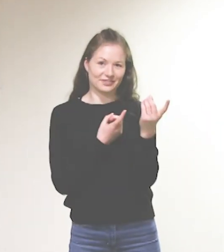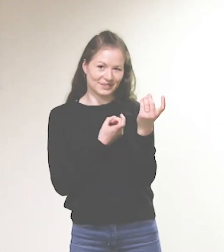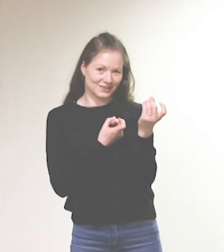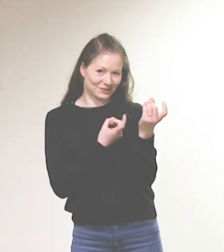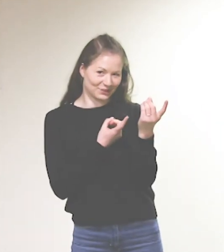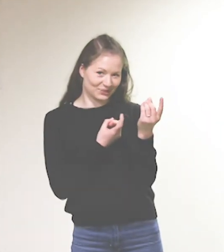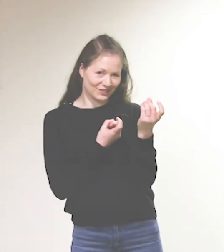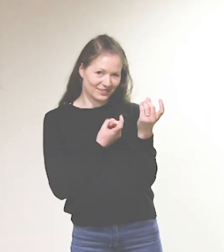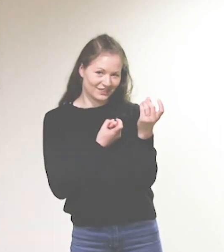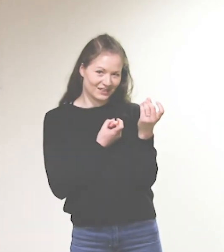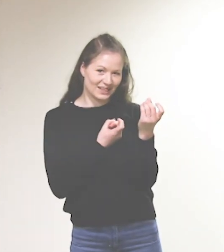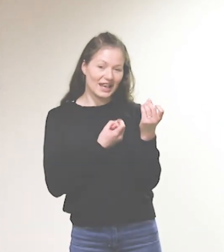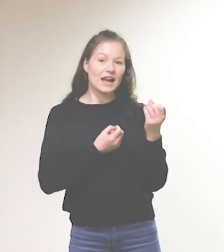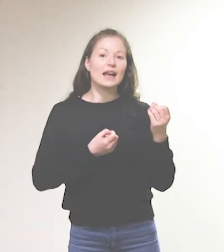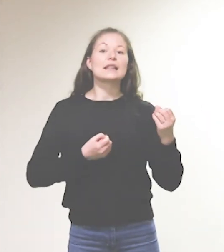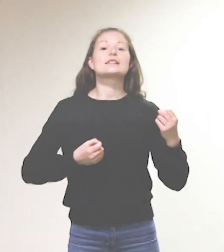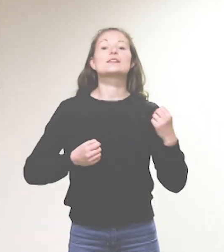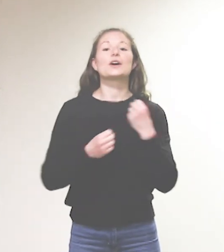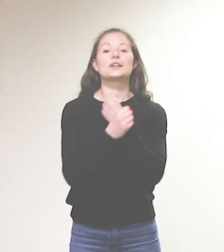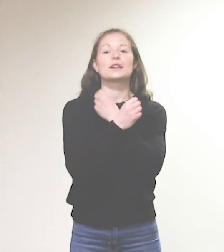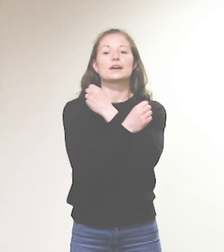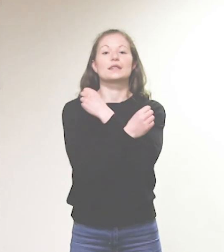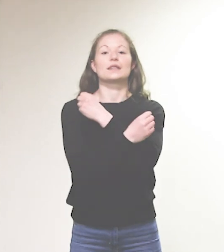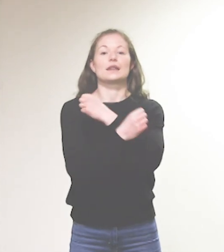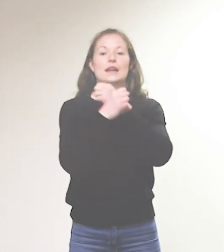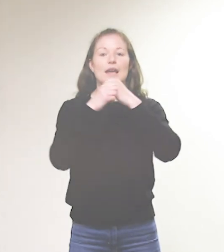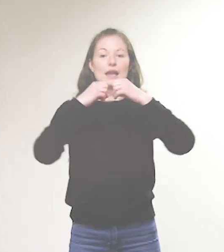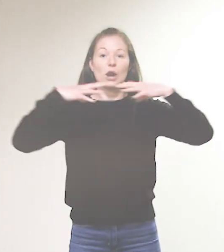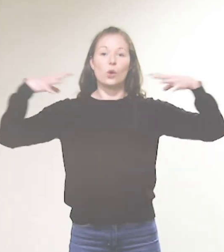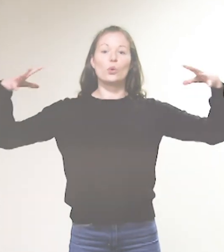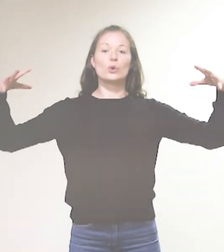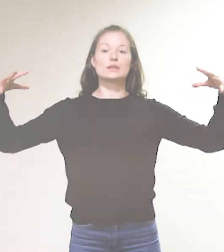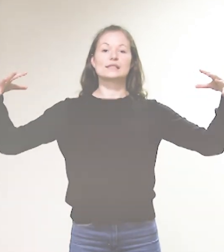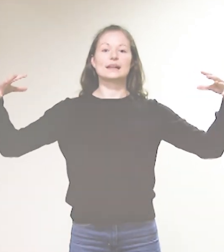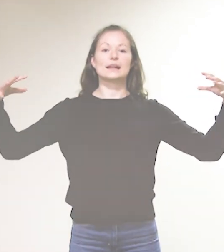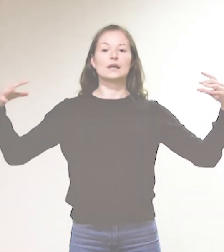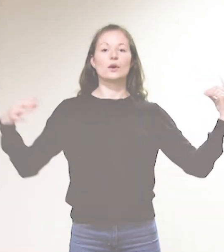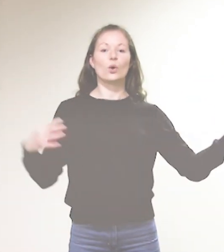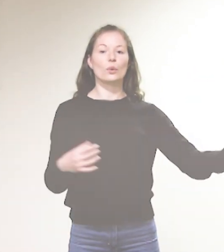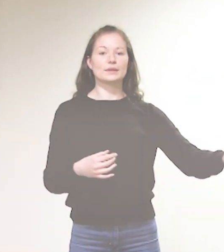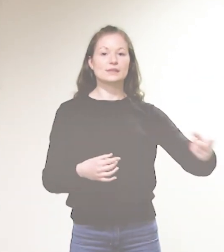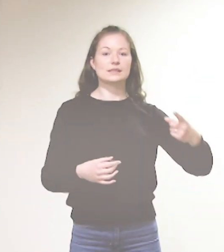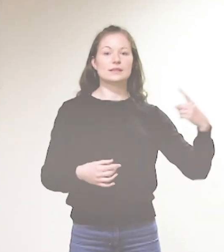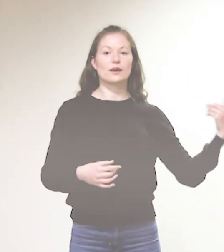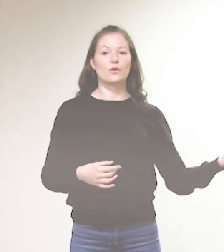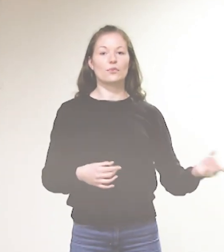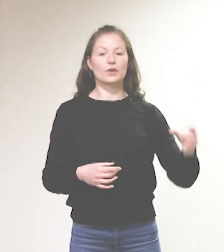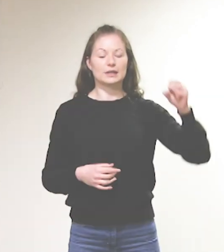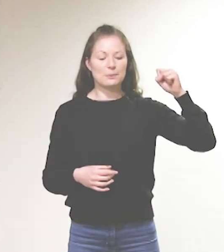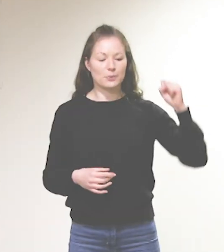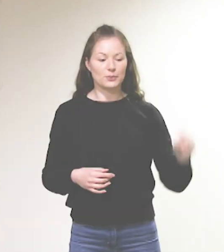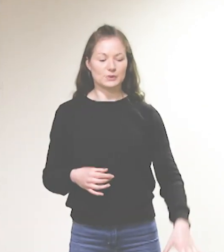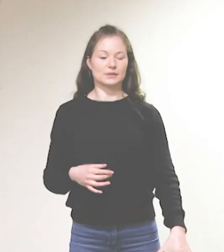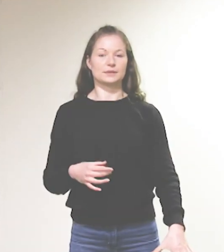Versuchung, sondern erlöse uns von dem Bösen.